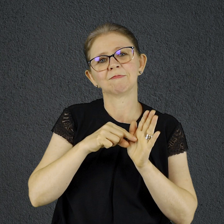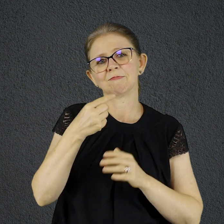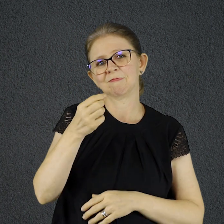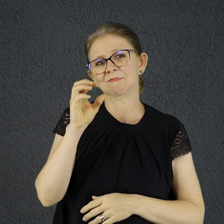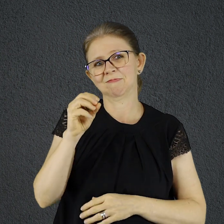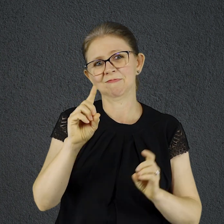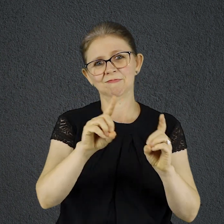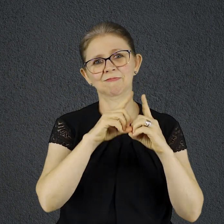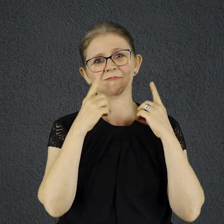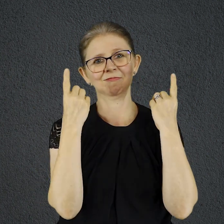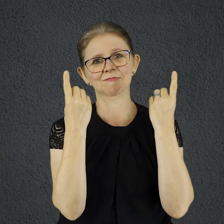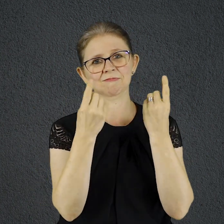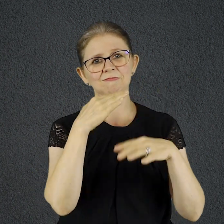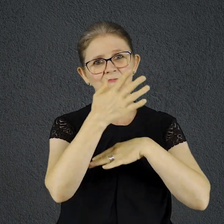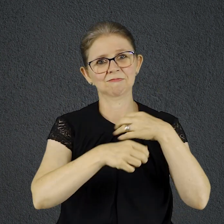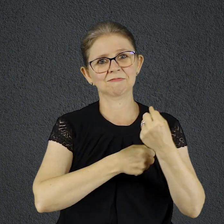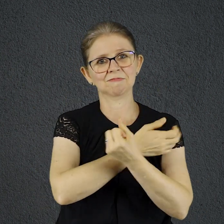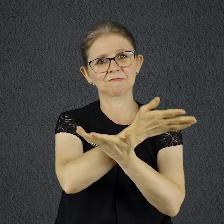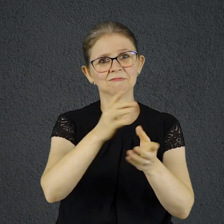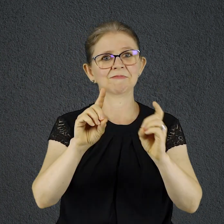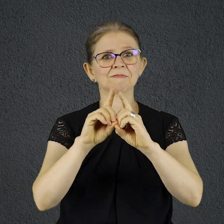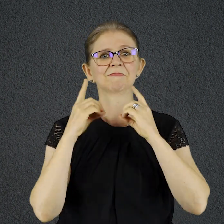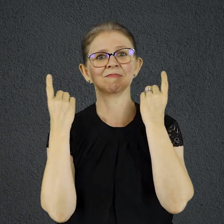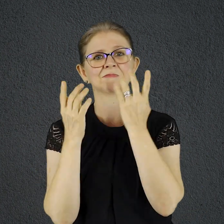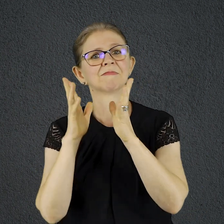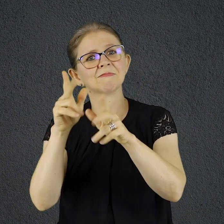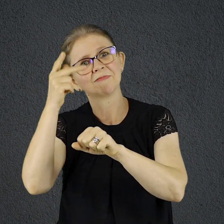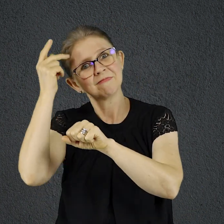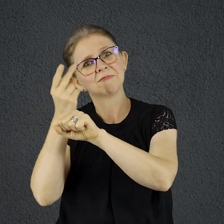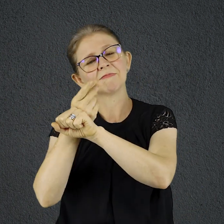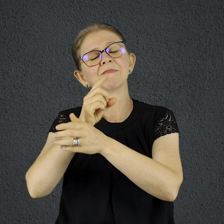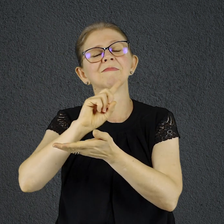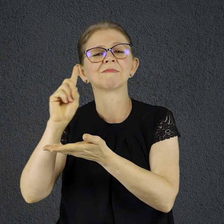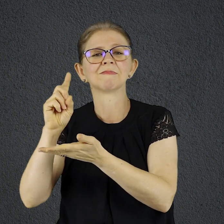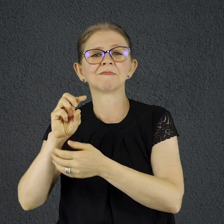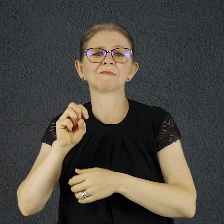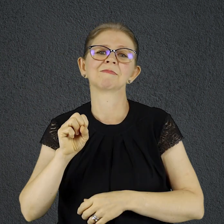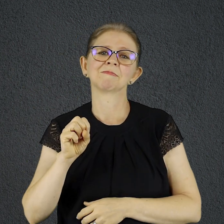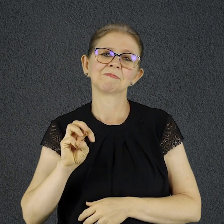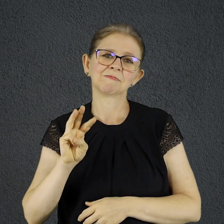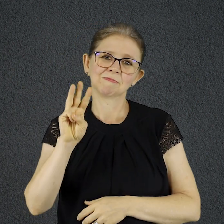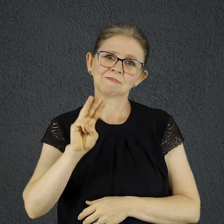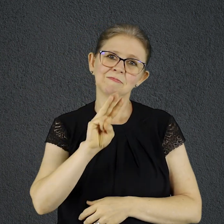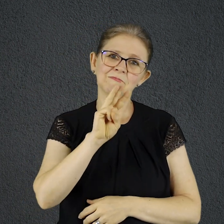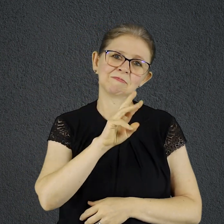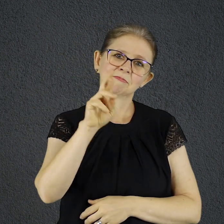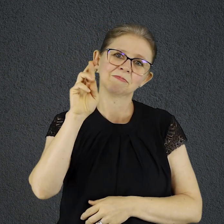O devocional de todos os que buscam a Deus Acesse transmundial.org.br